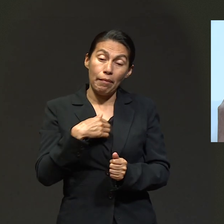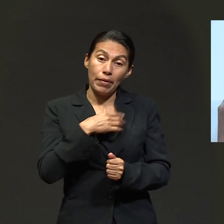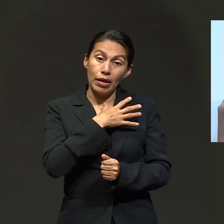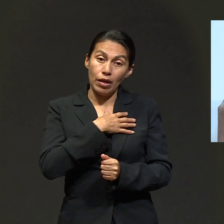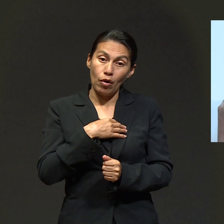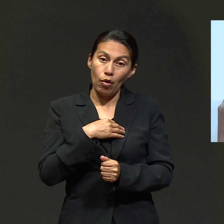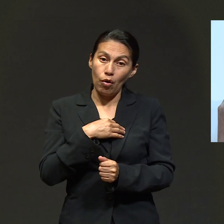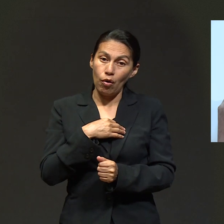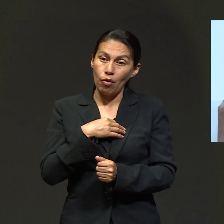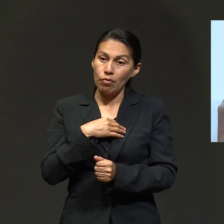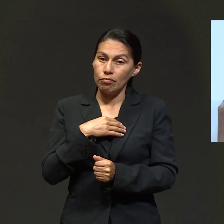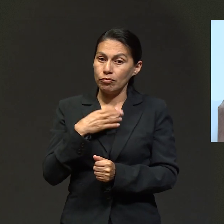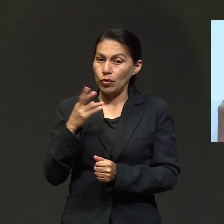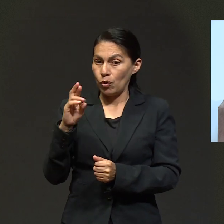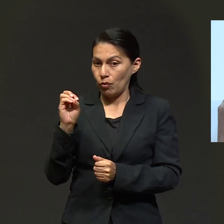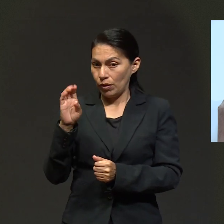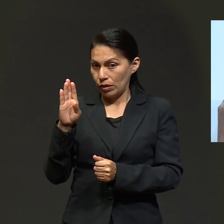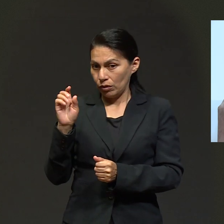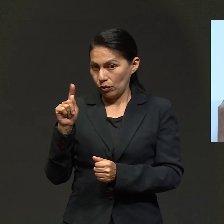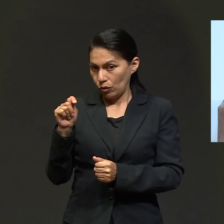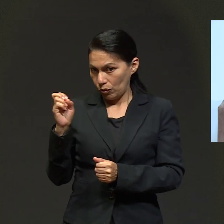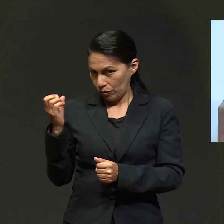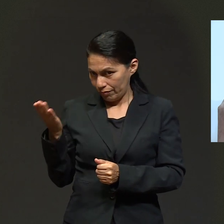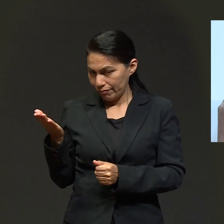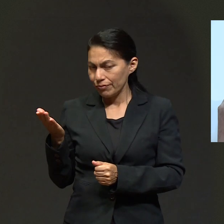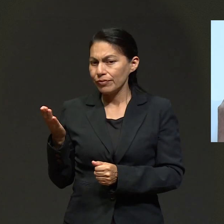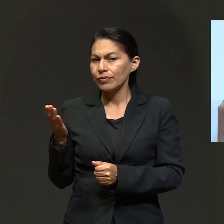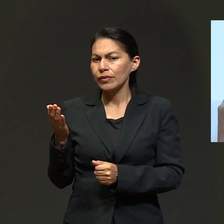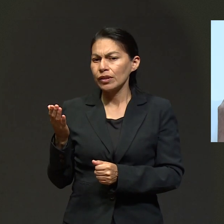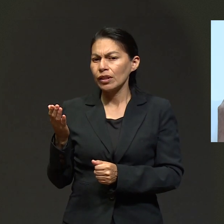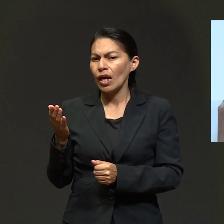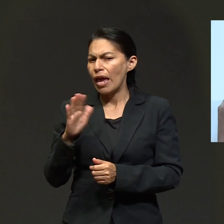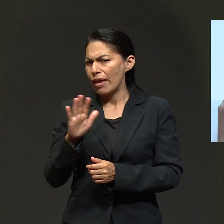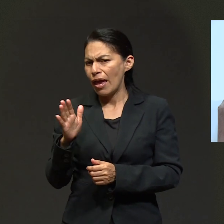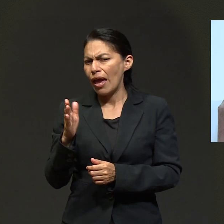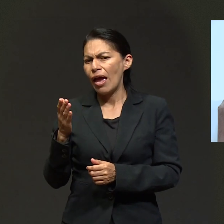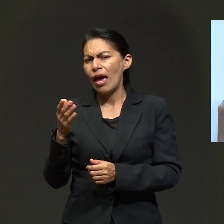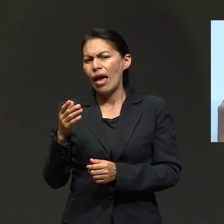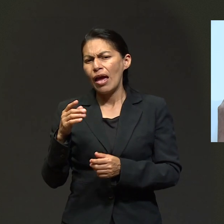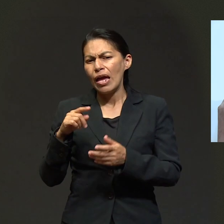definitivamente a quedarnos aquí. Porque ya mi hijo iniciaba la carrera de teología.